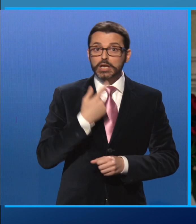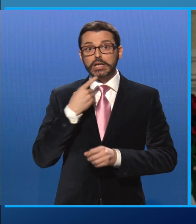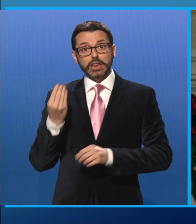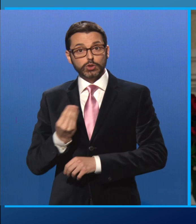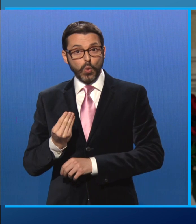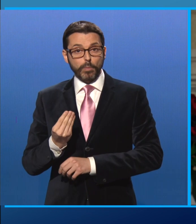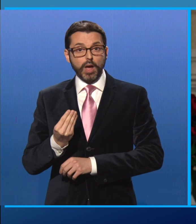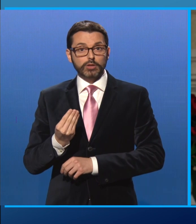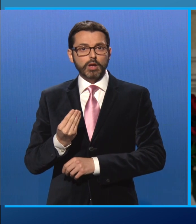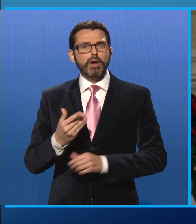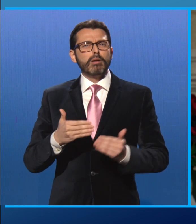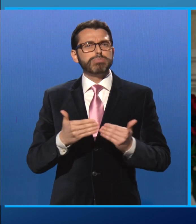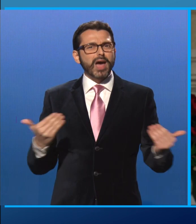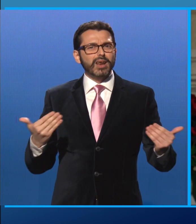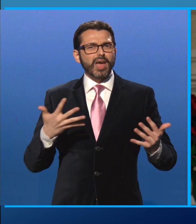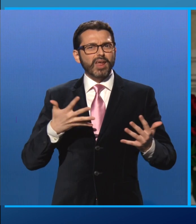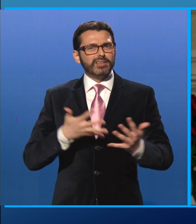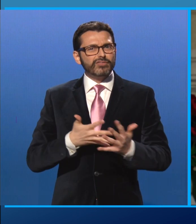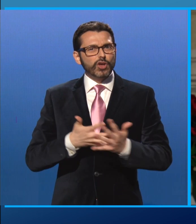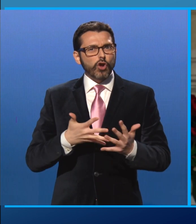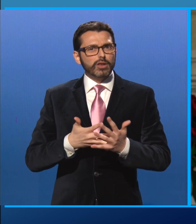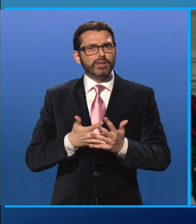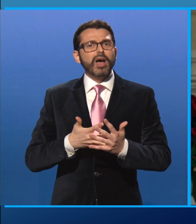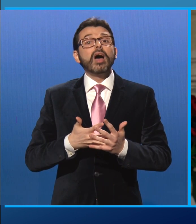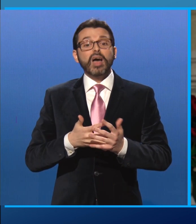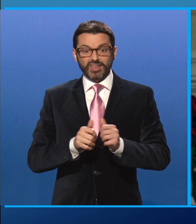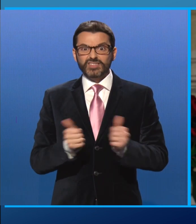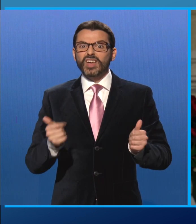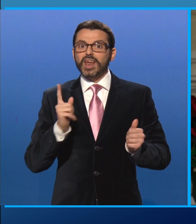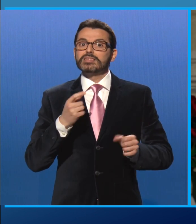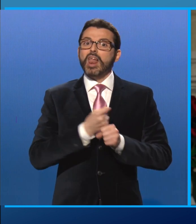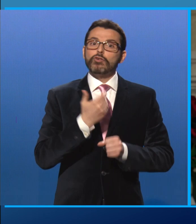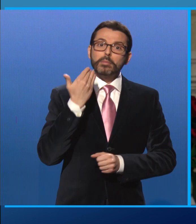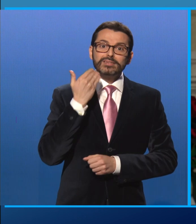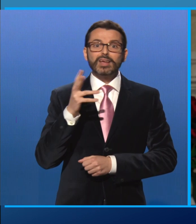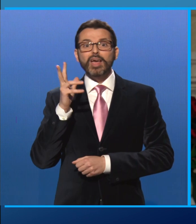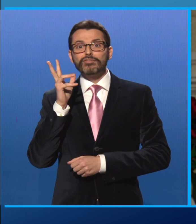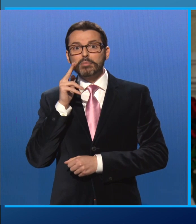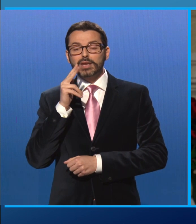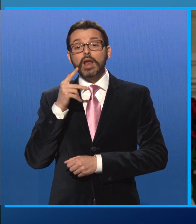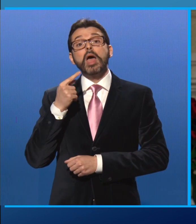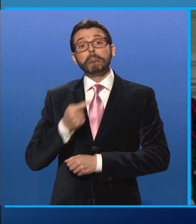Barriere e difficoltà dividono anche il lavoro maschile da quello femminile, penalizzando tuttora le donne.